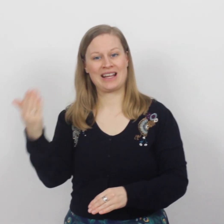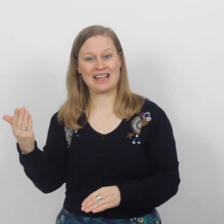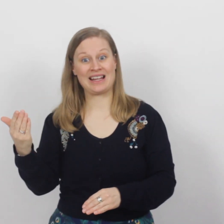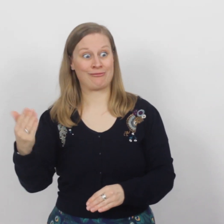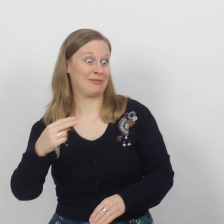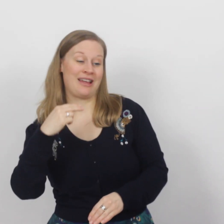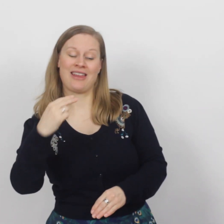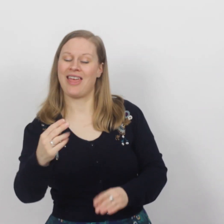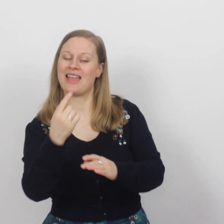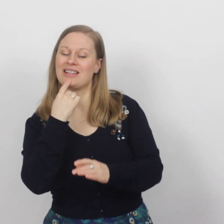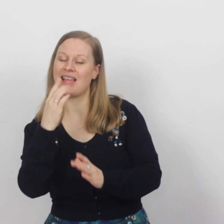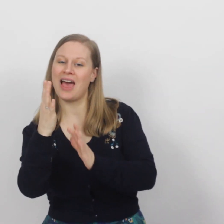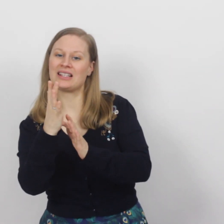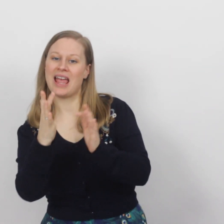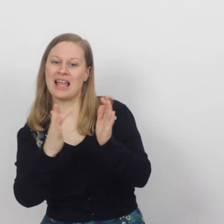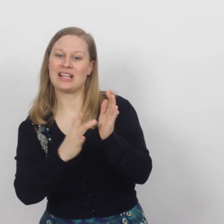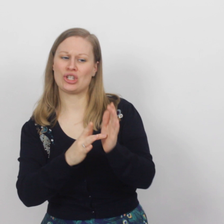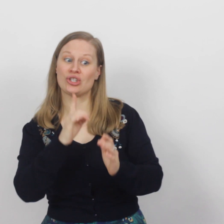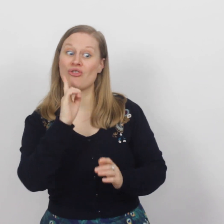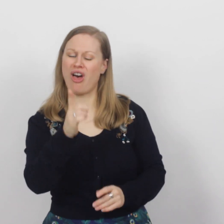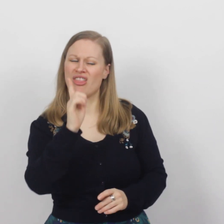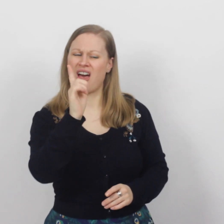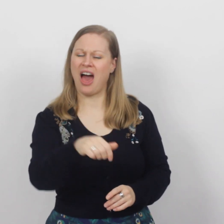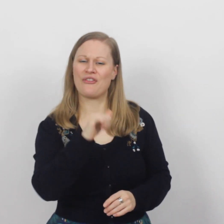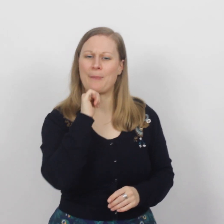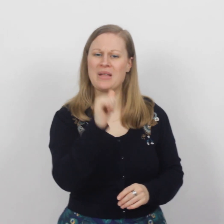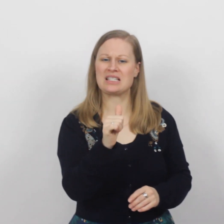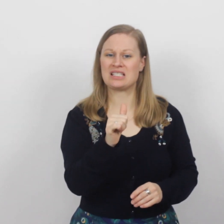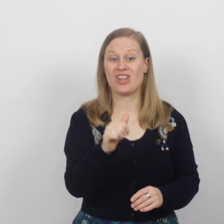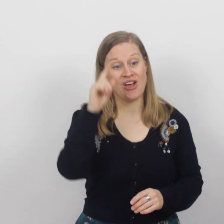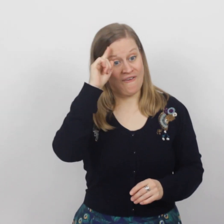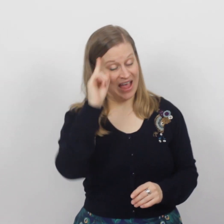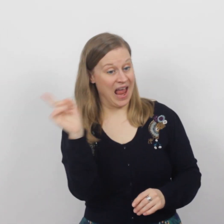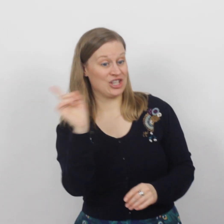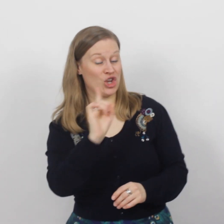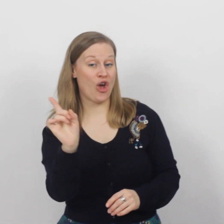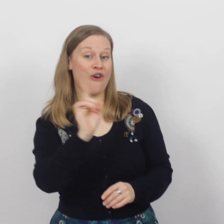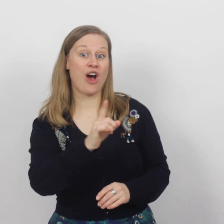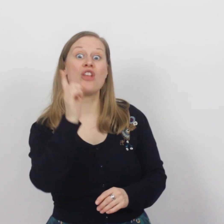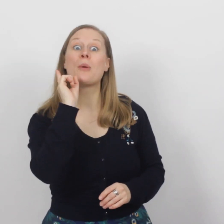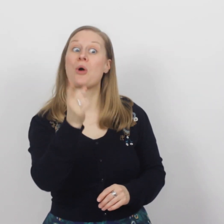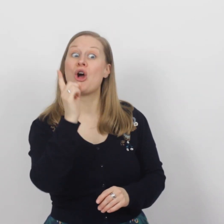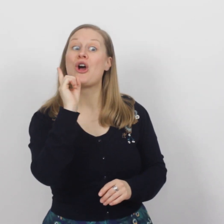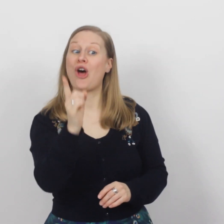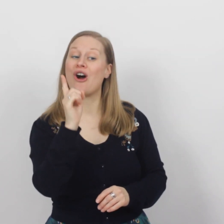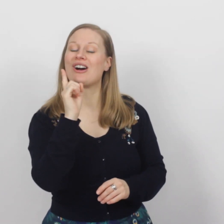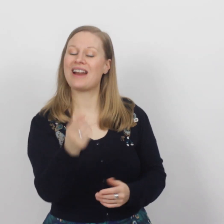Heer Nee, zegt Jezus dat gaat mis Weet je wat belangrijk